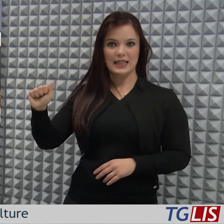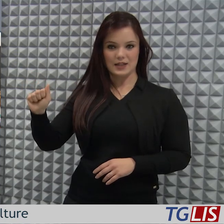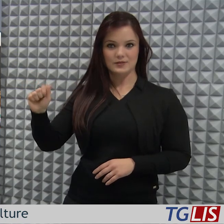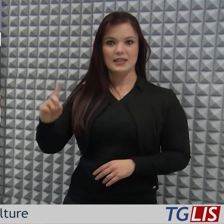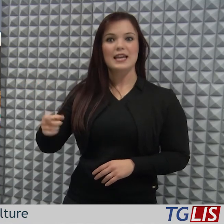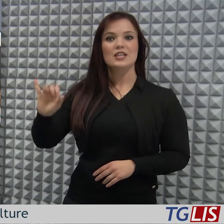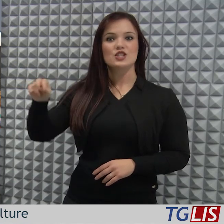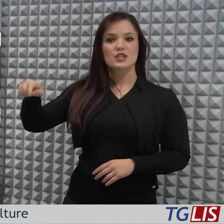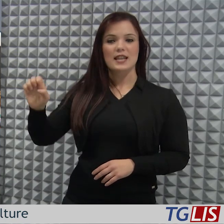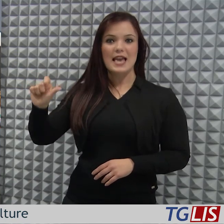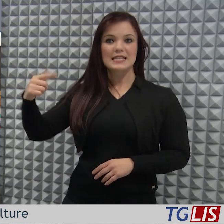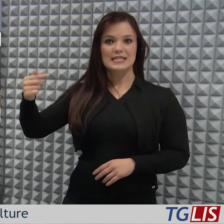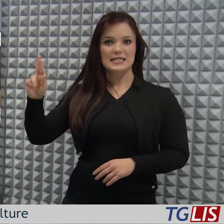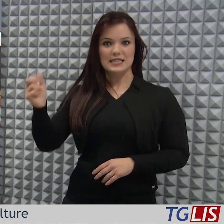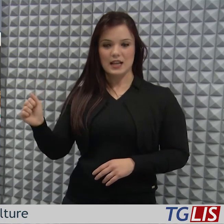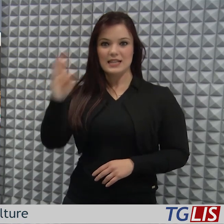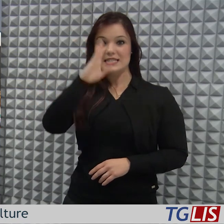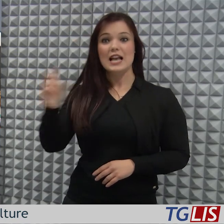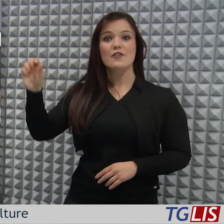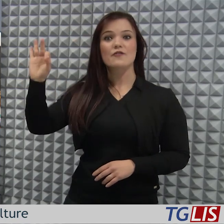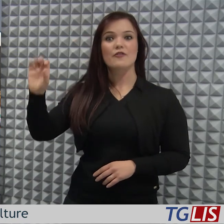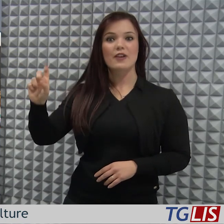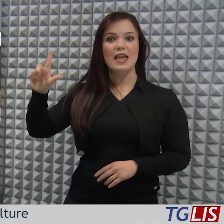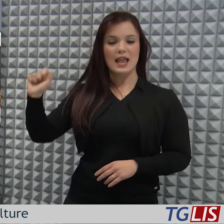Ginestra, Sanfele e Atella.